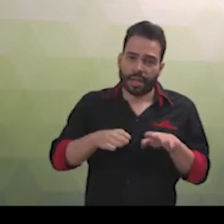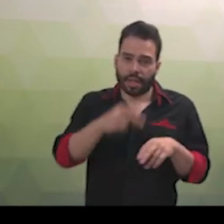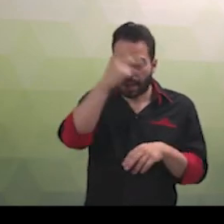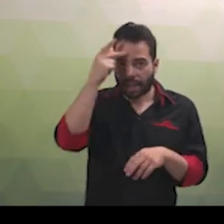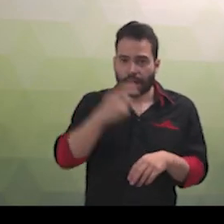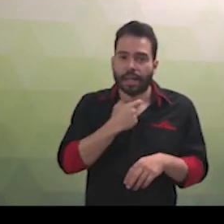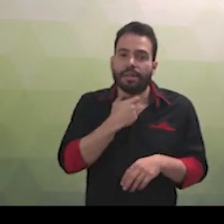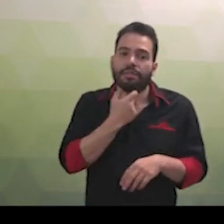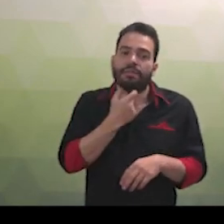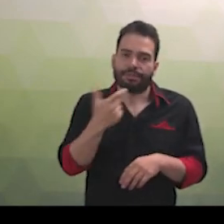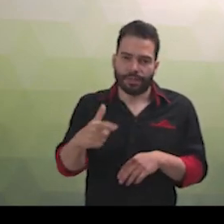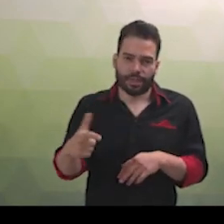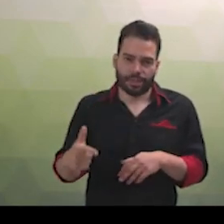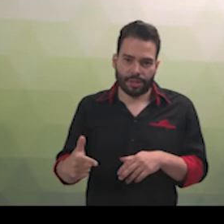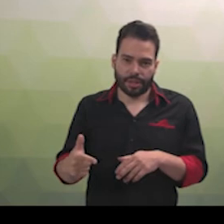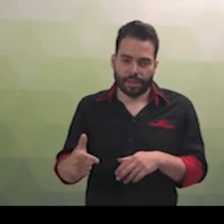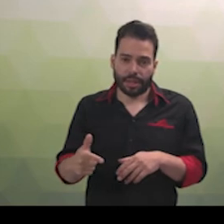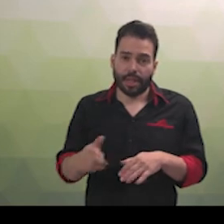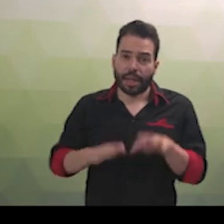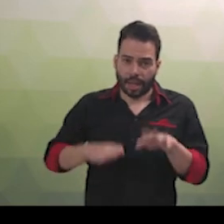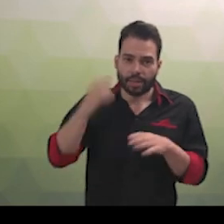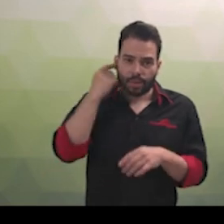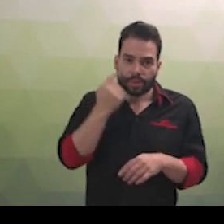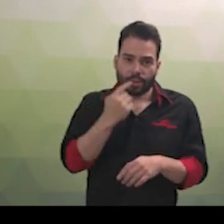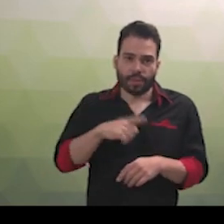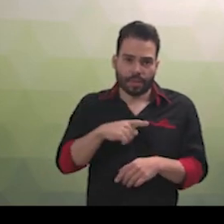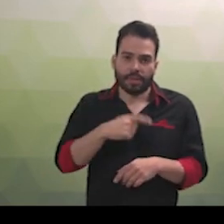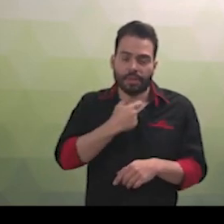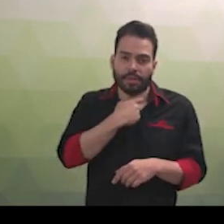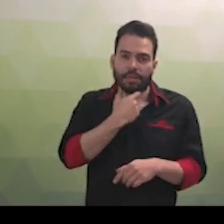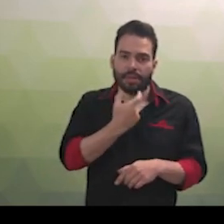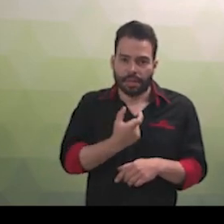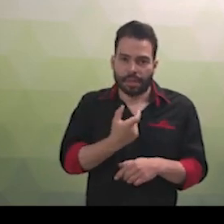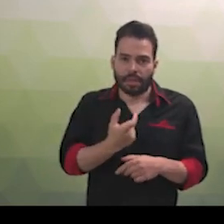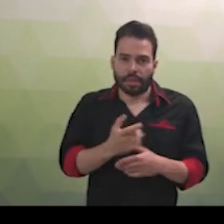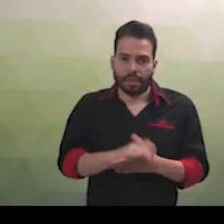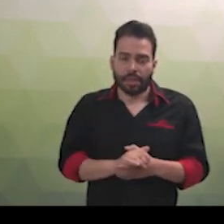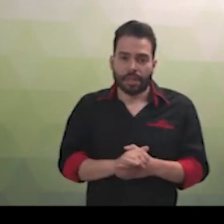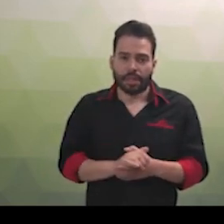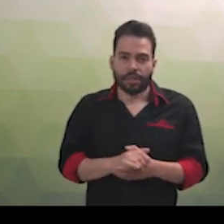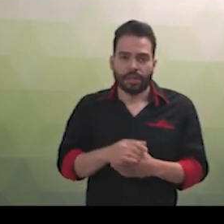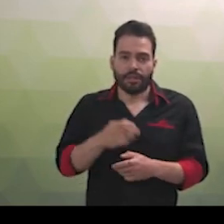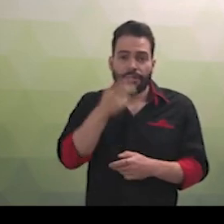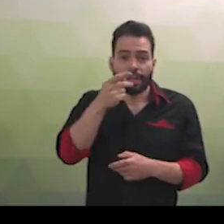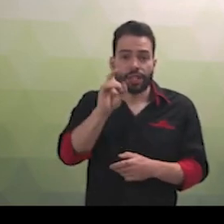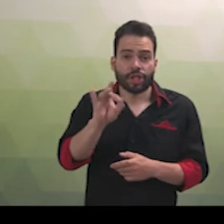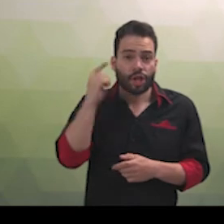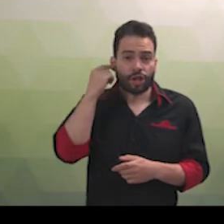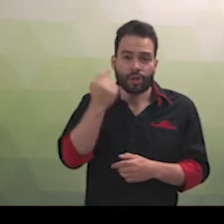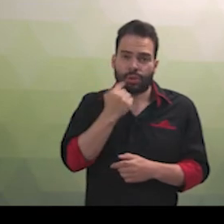pessoa não tem voz. Normalmente as pessoas surdas, e esse deve ser o termo correto a se usar, tem